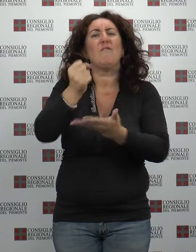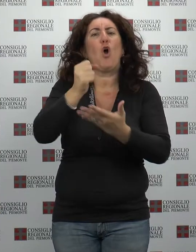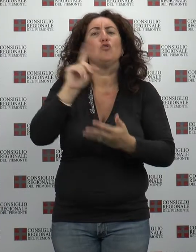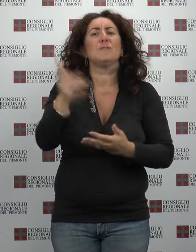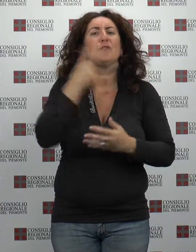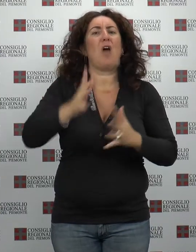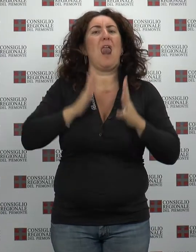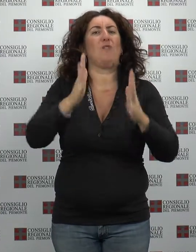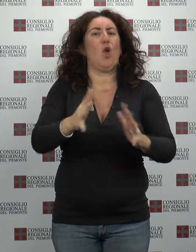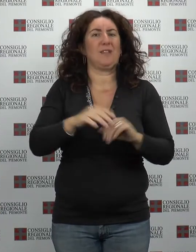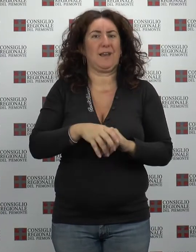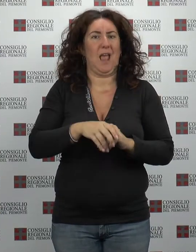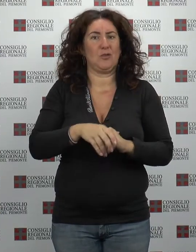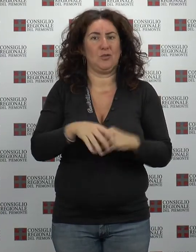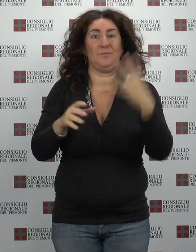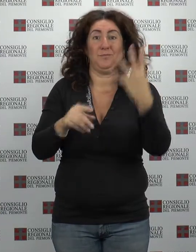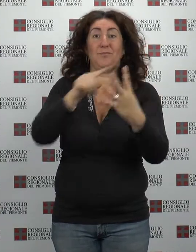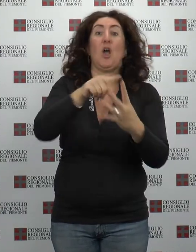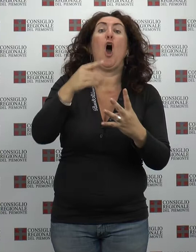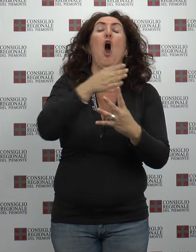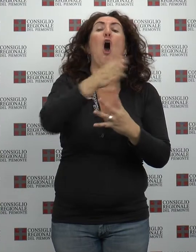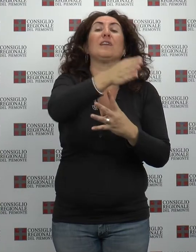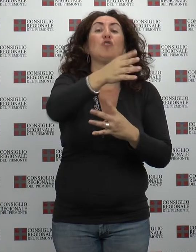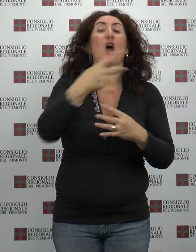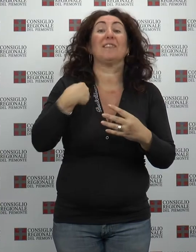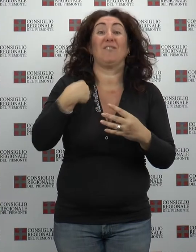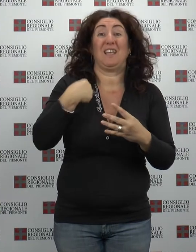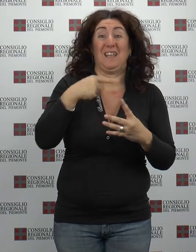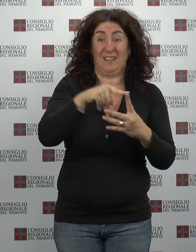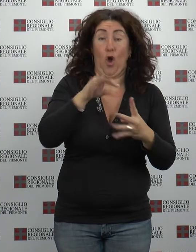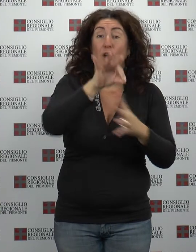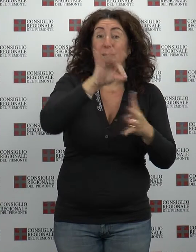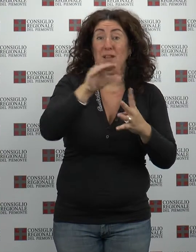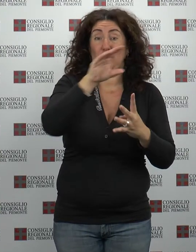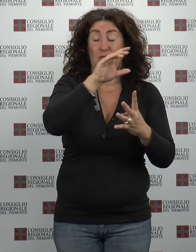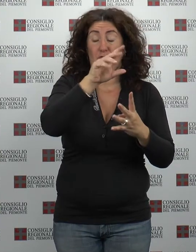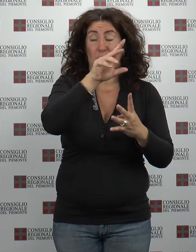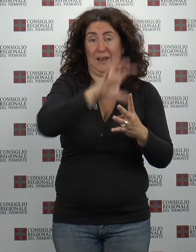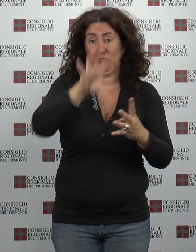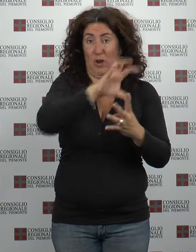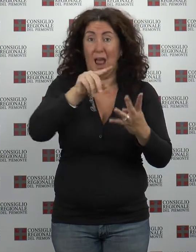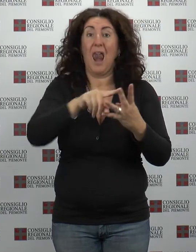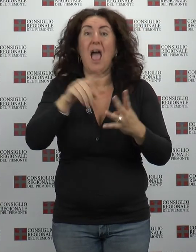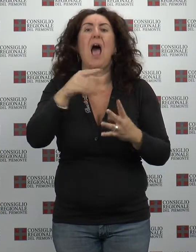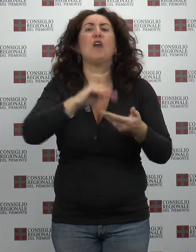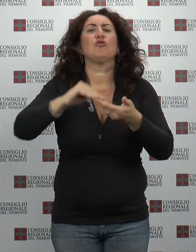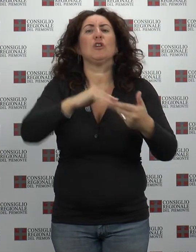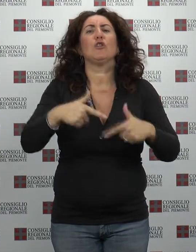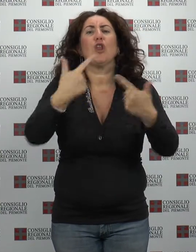Volontariato. Si tratta di Orizzonti di Vita, Coordinamento regionale, Associazione Donatori Sangue, FIDAS, ASP, Associazione